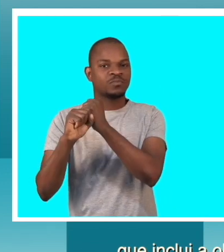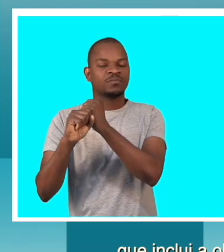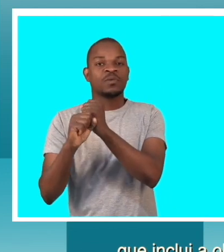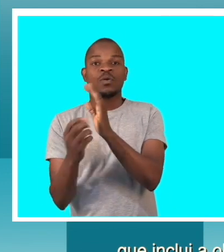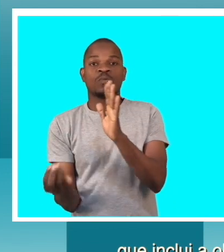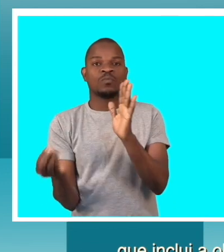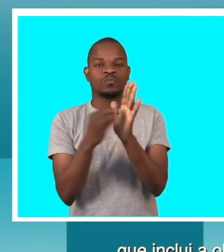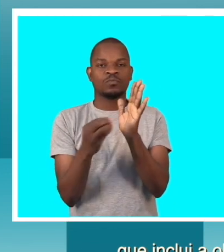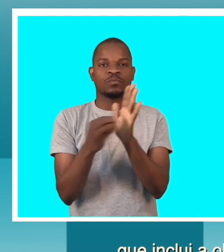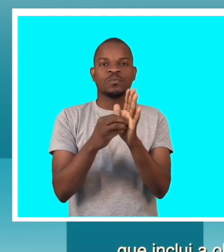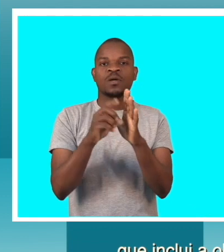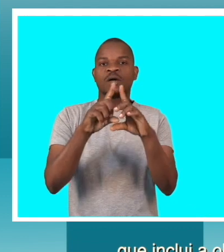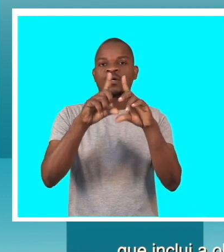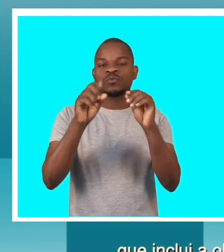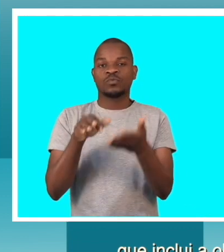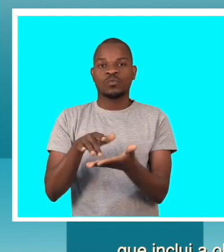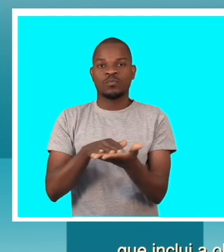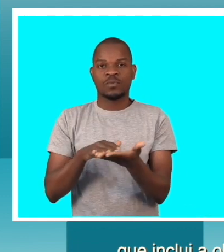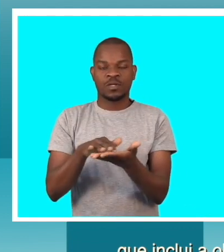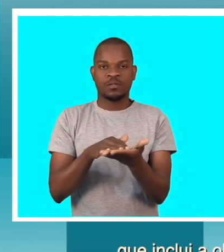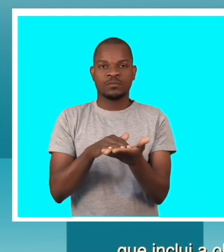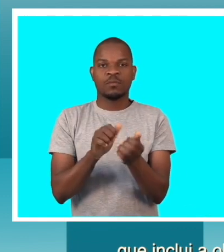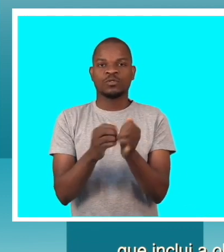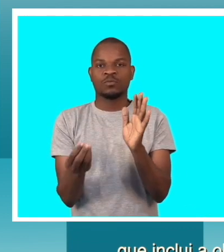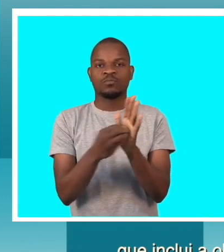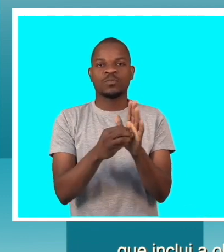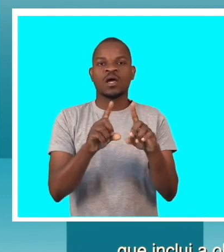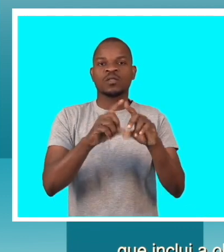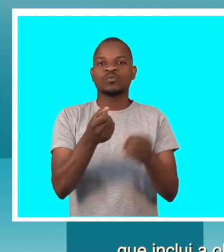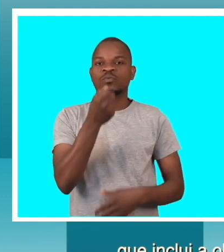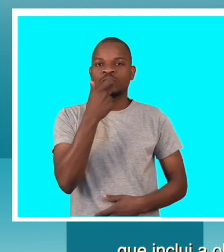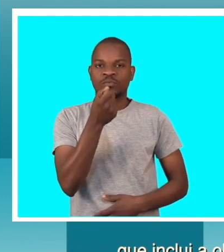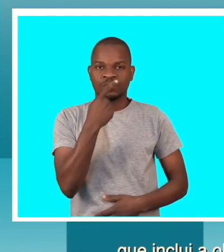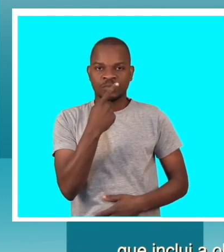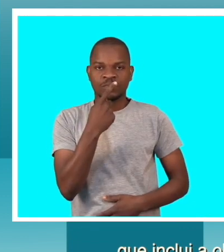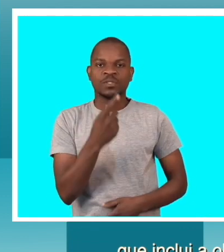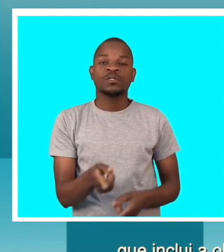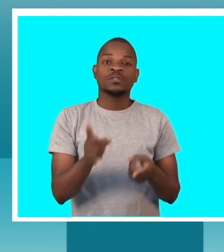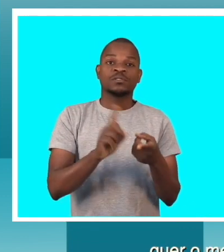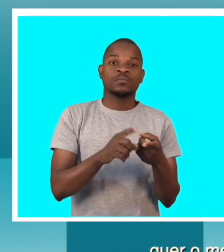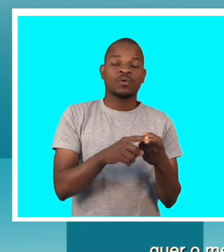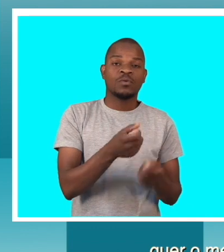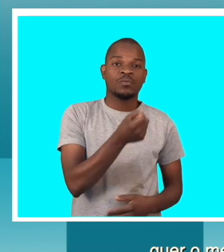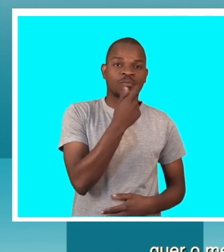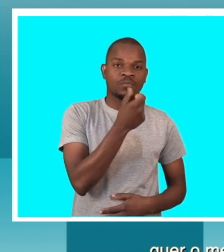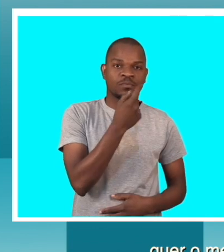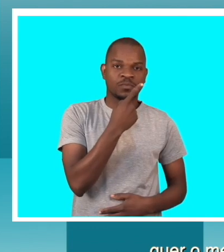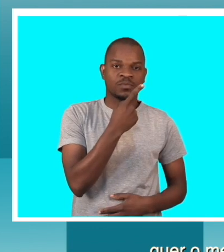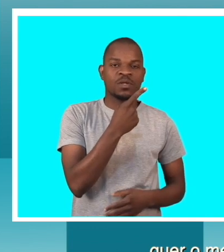contemplar informações sobre o braile nas embalagens de medicamentos, quer o medicamento que vem